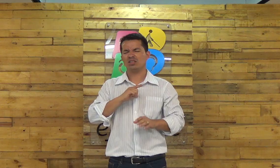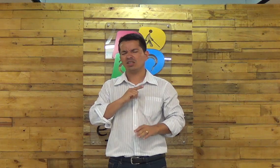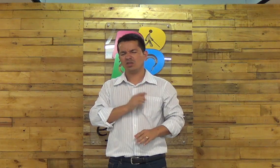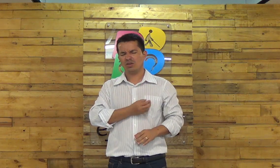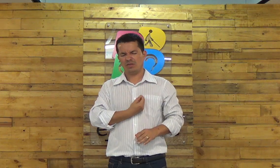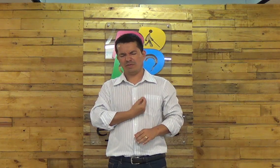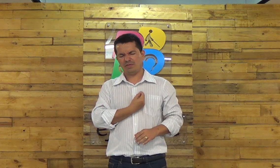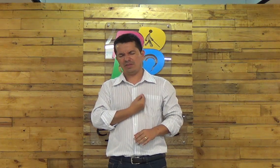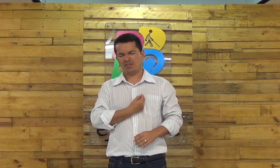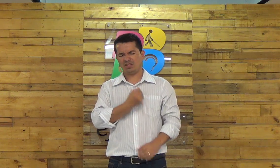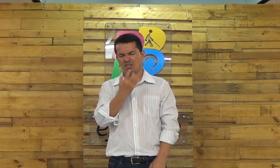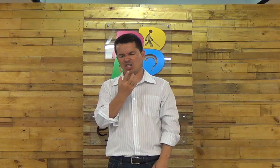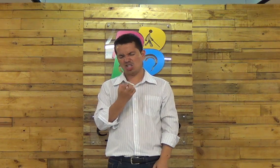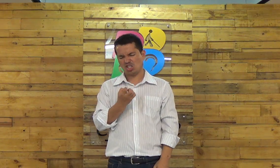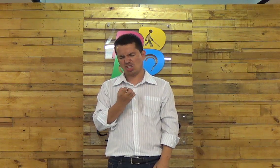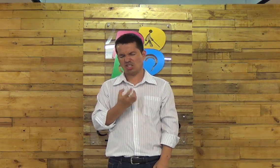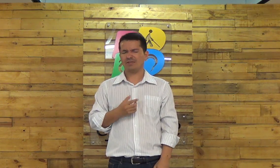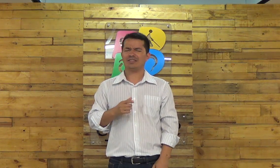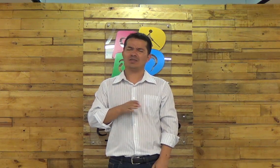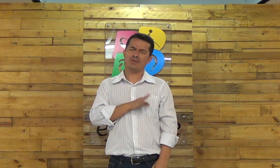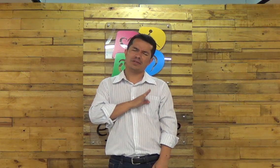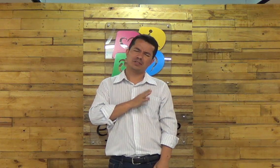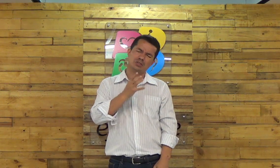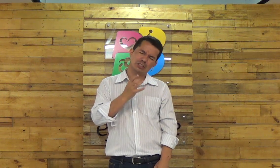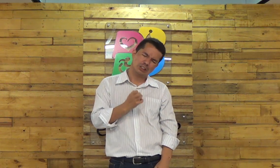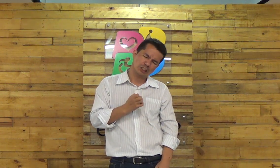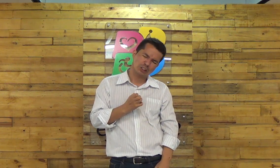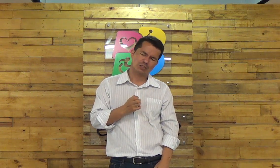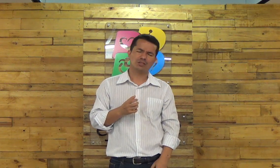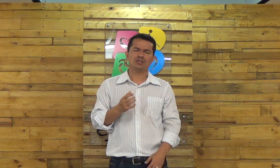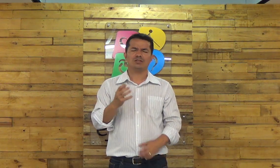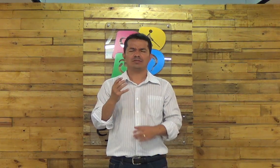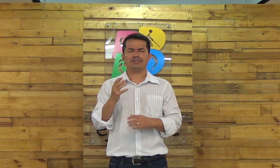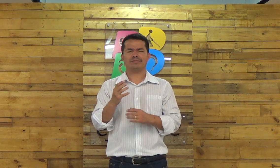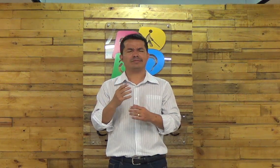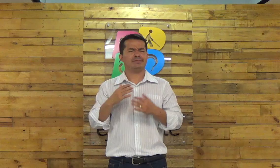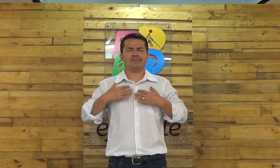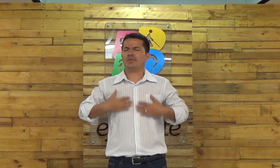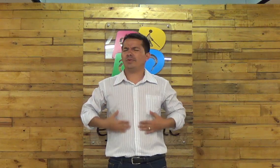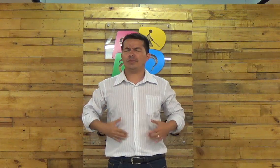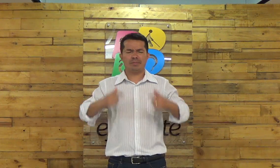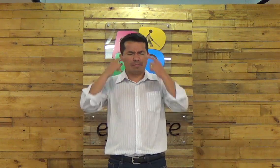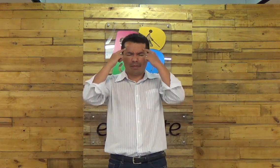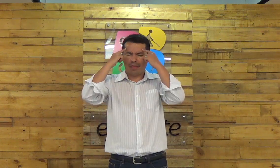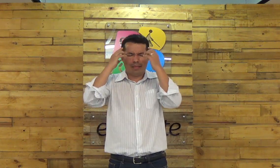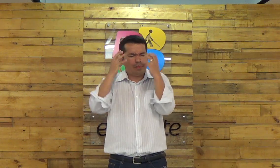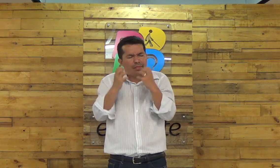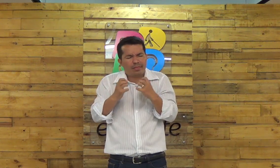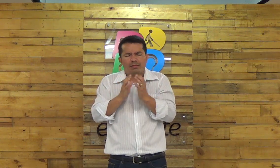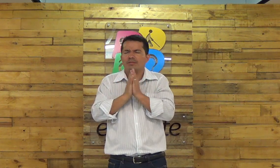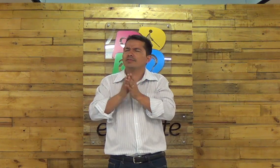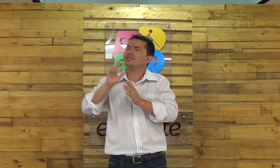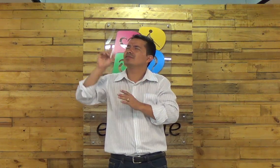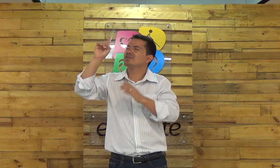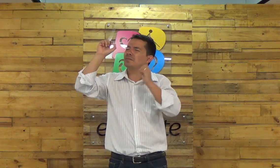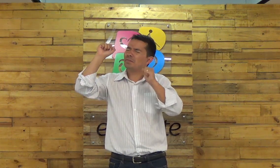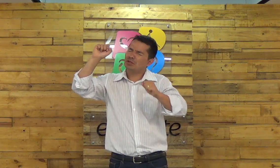eu te peço tanto na vida dos outros como na minha vida senhor seu coração atrofiado o corpo atrofiado a mente atrofiada